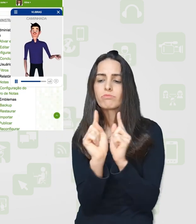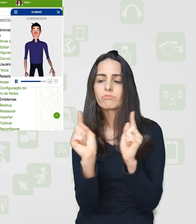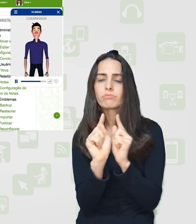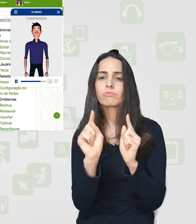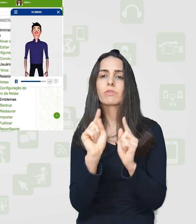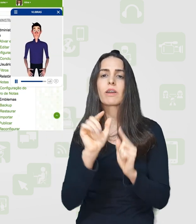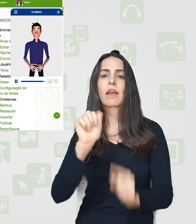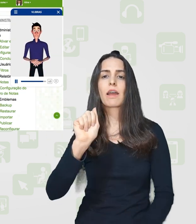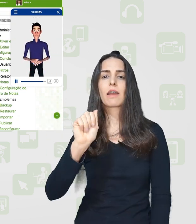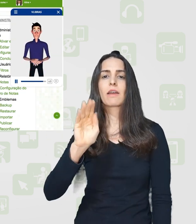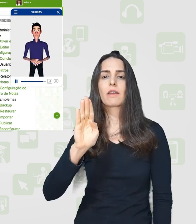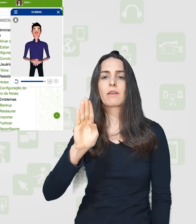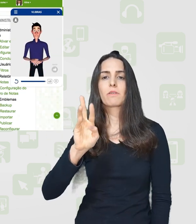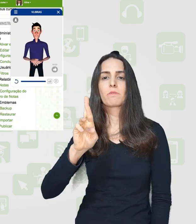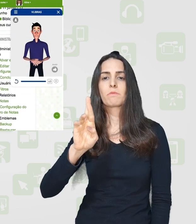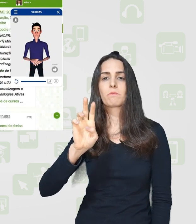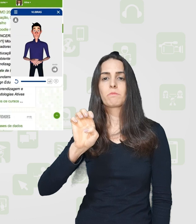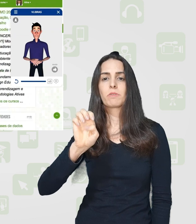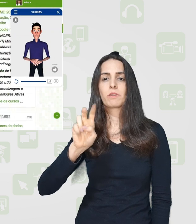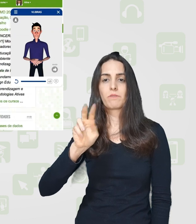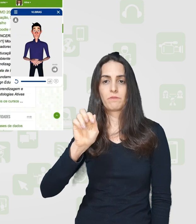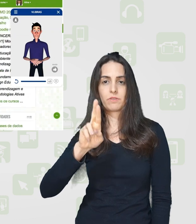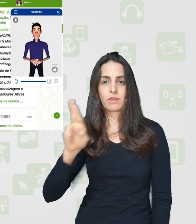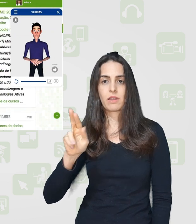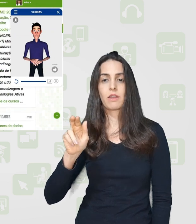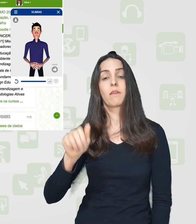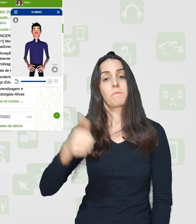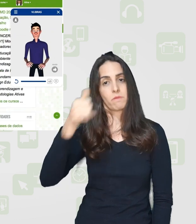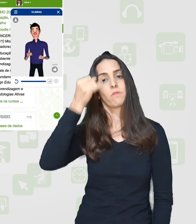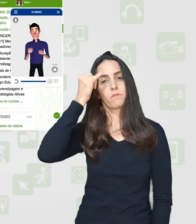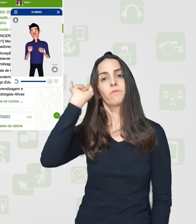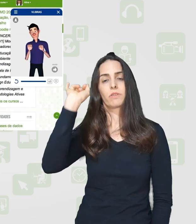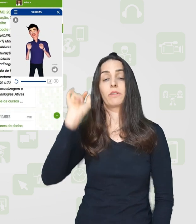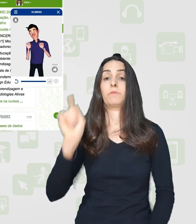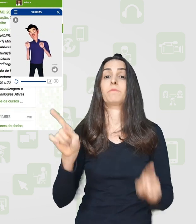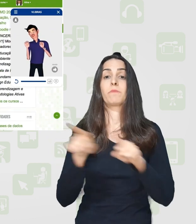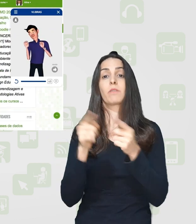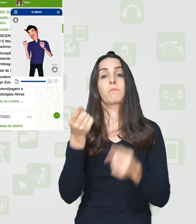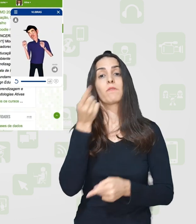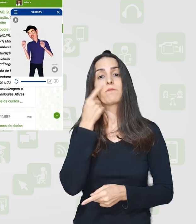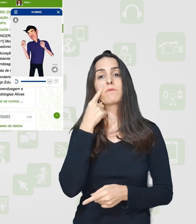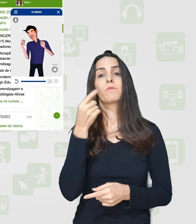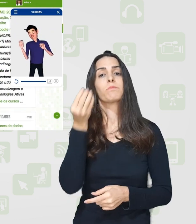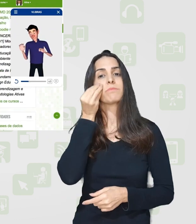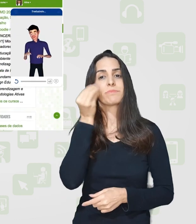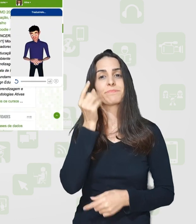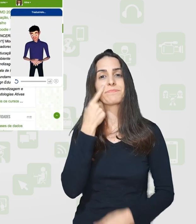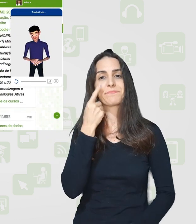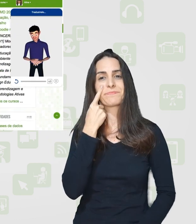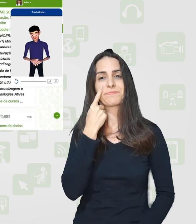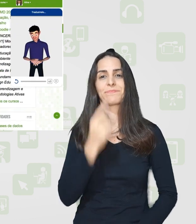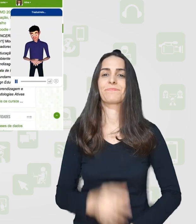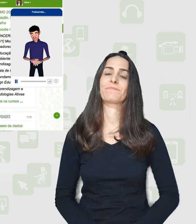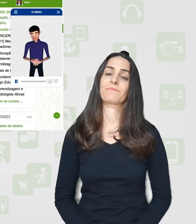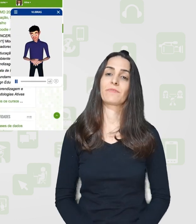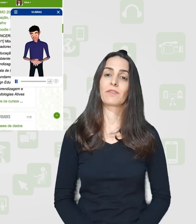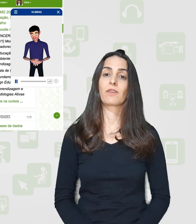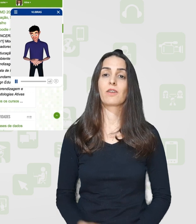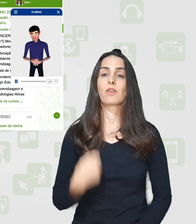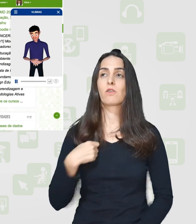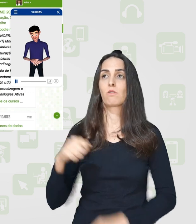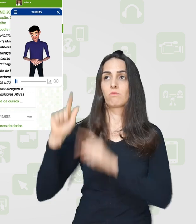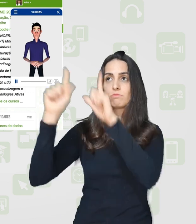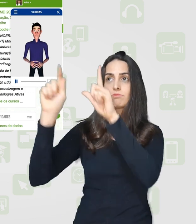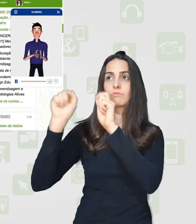abreviaturas, as abreviações. Agora nós vamos acessar um recurso para ver como ele se comporta. Então eu